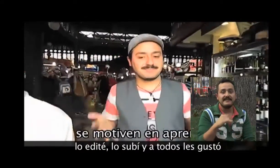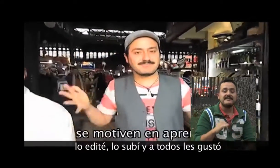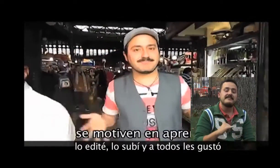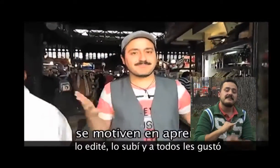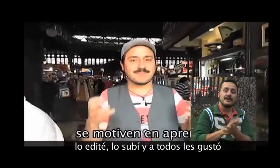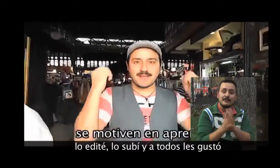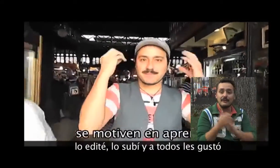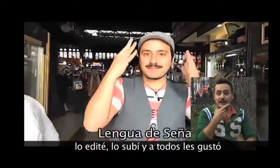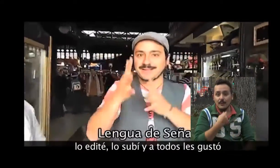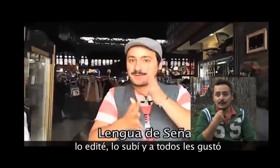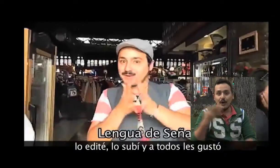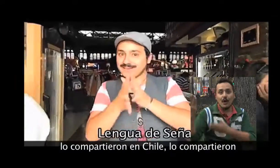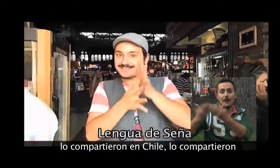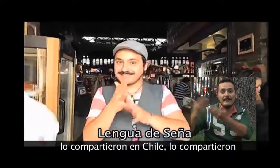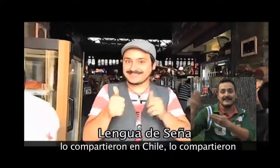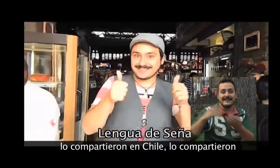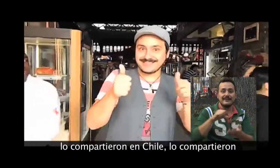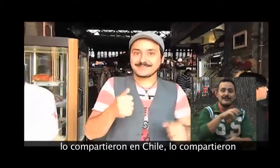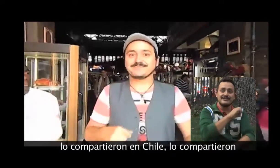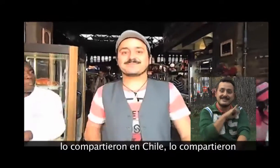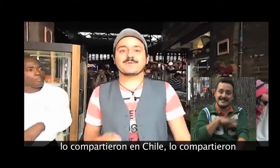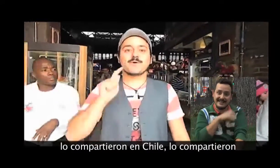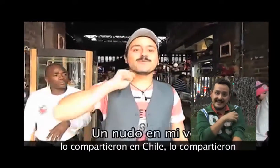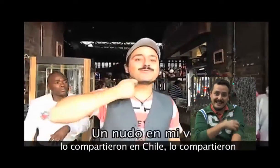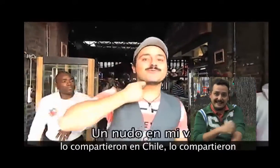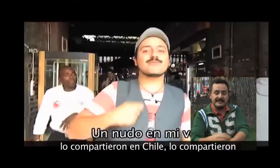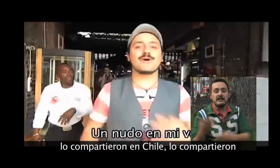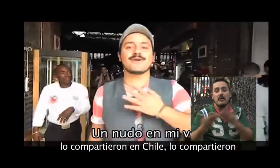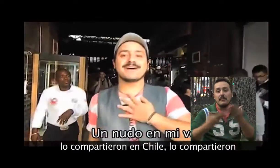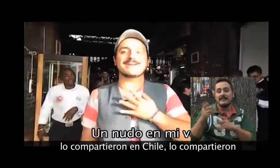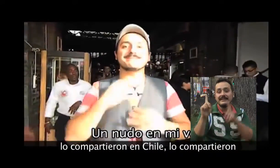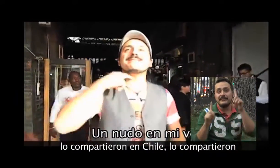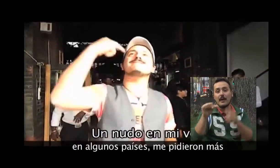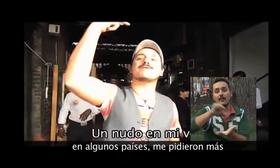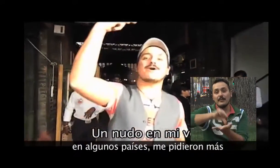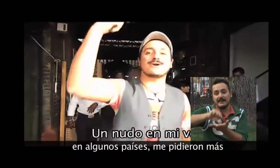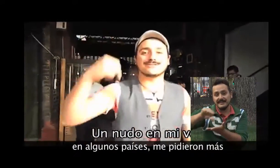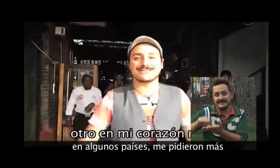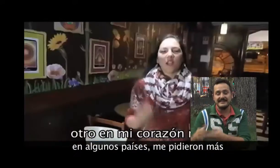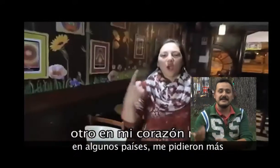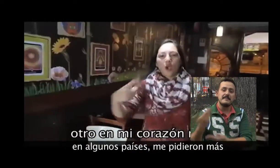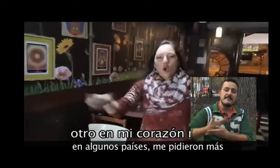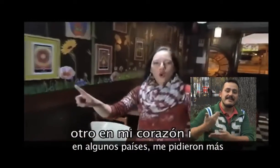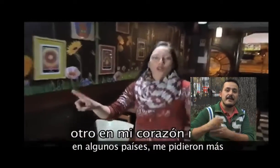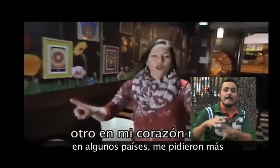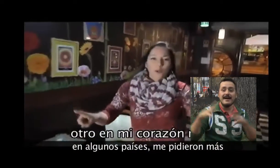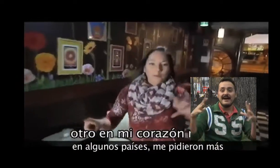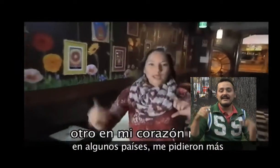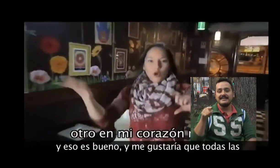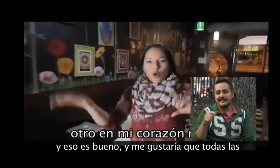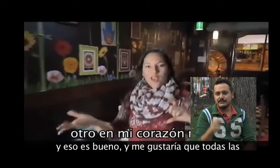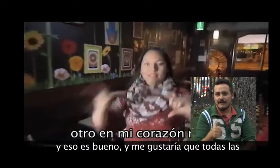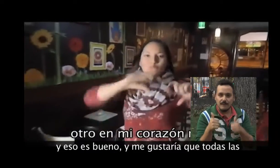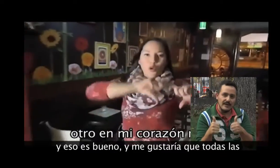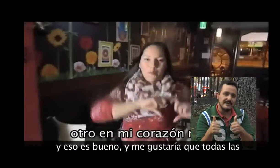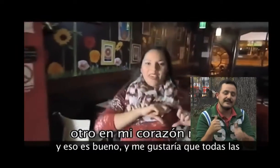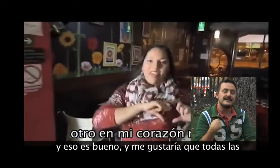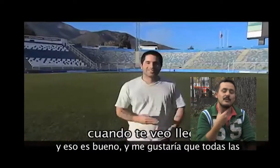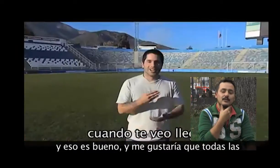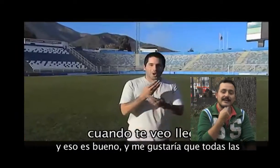y a todos les gustó. Lo compartieron en Chile y lo compartieron en algunos países. Me pidieron más. Y eso es bueno. me gustaría